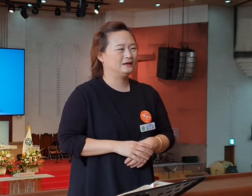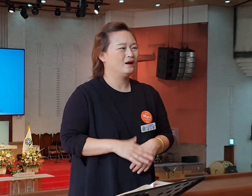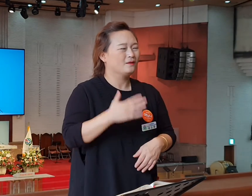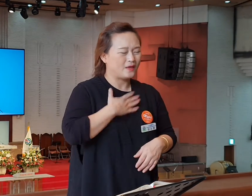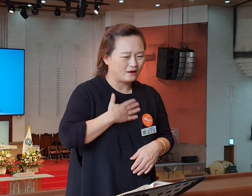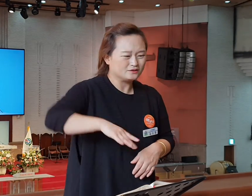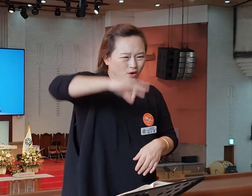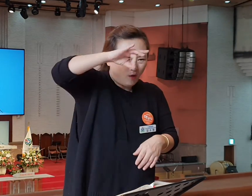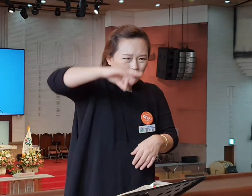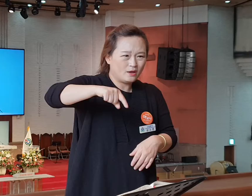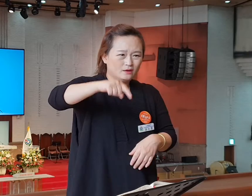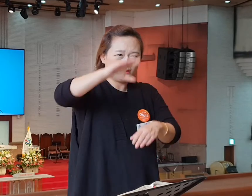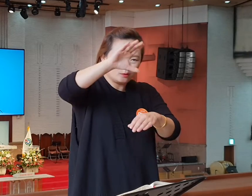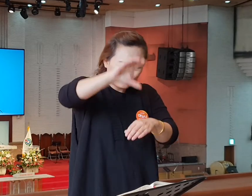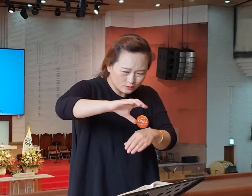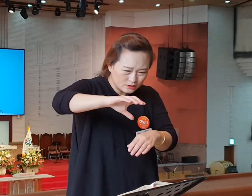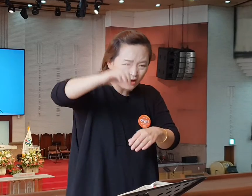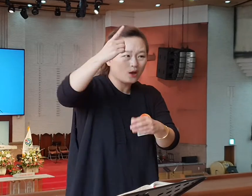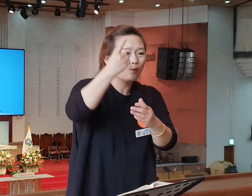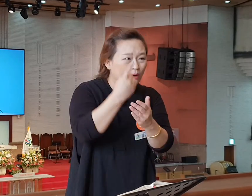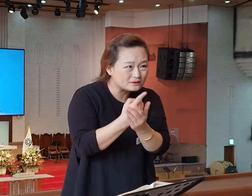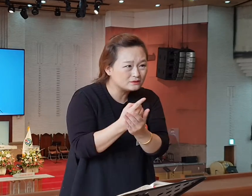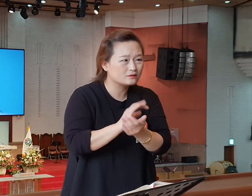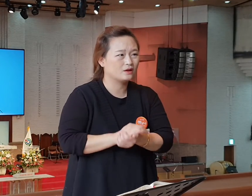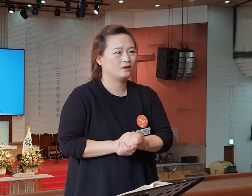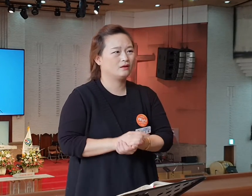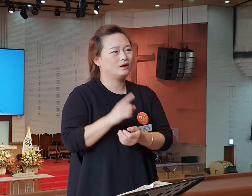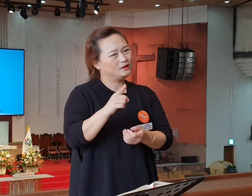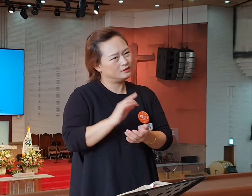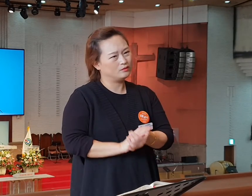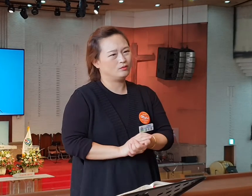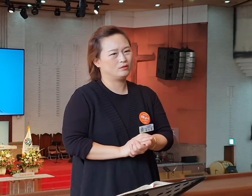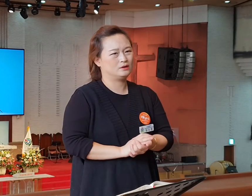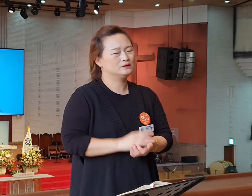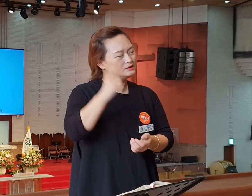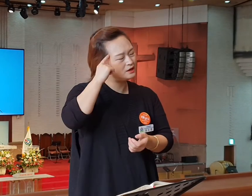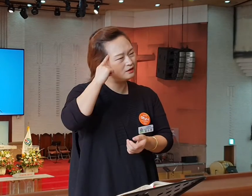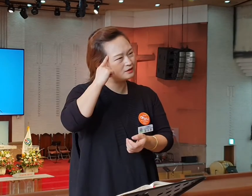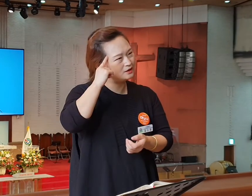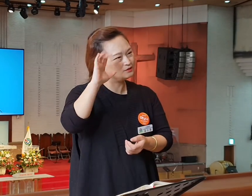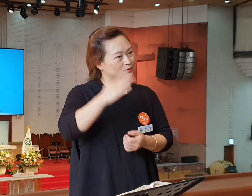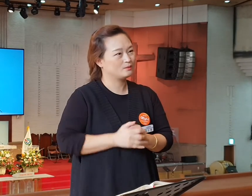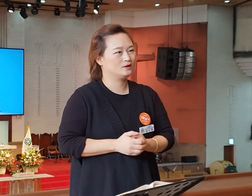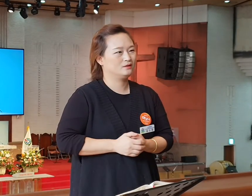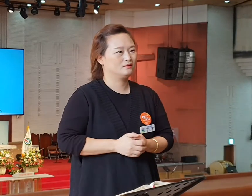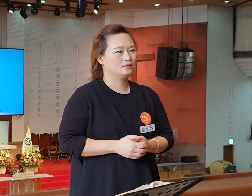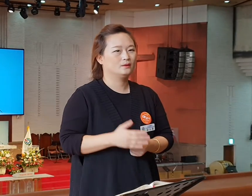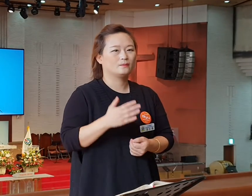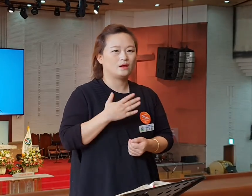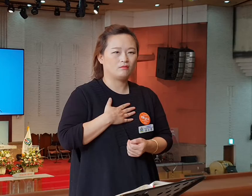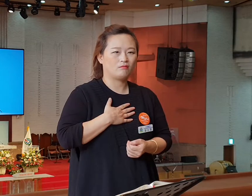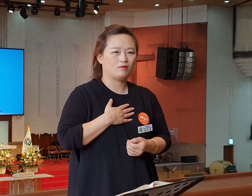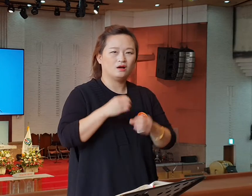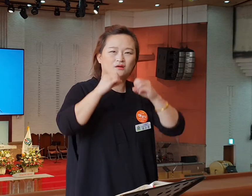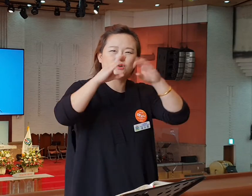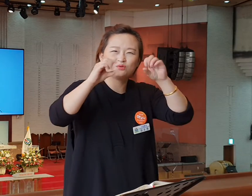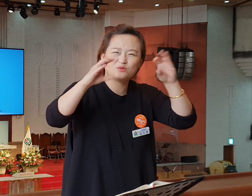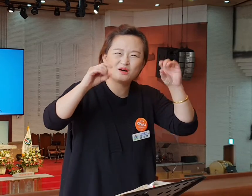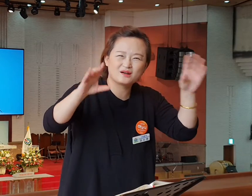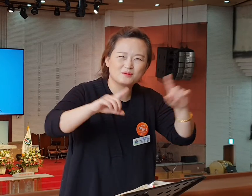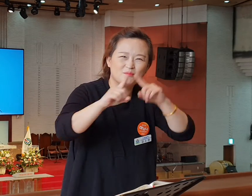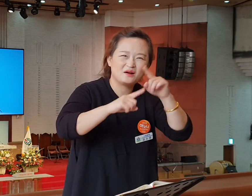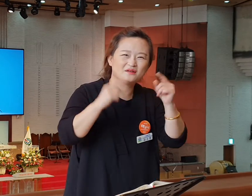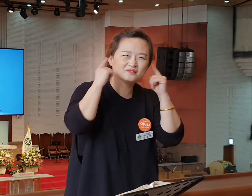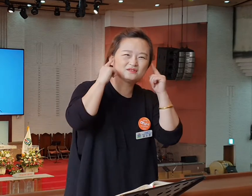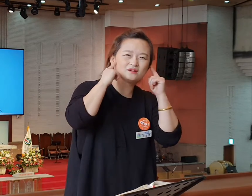말씀으로 여러분들을 알아들으셨으면 그런 건 참 마음이 편하겠는데 전도하라는 얘기를 들으니 에이... 라고 하시는